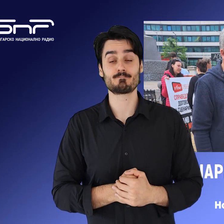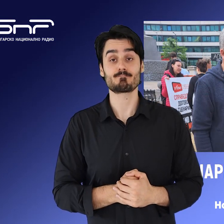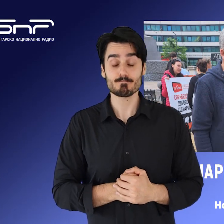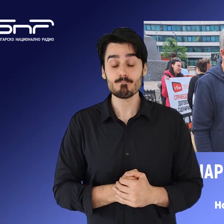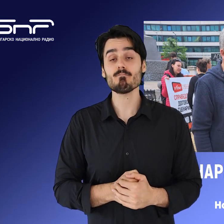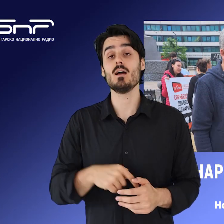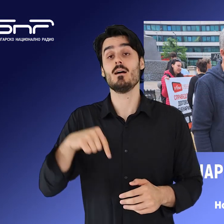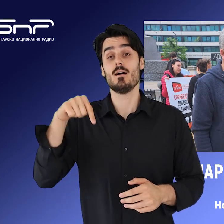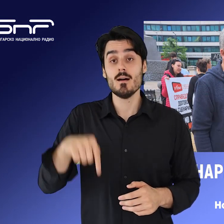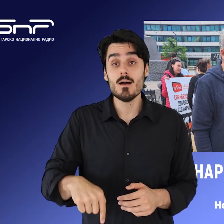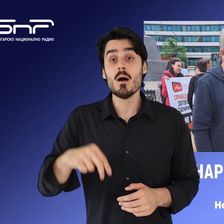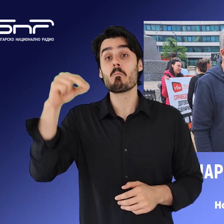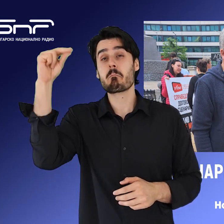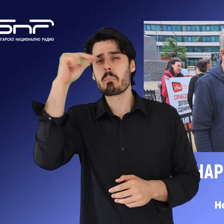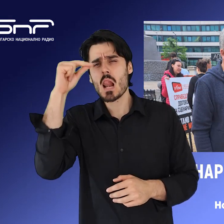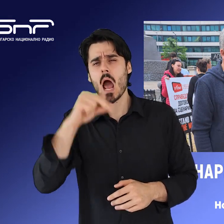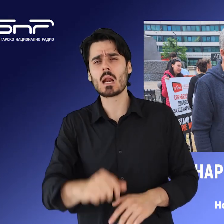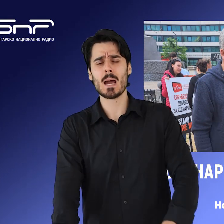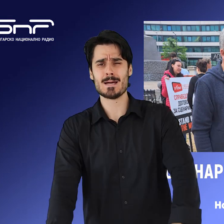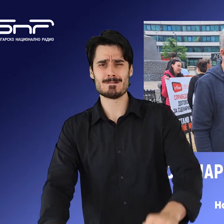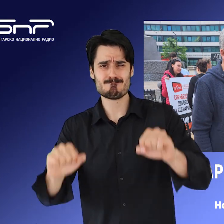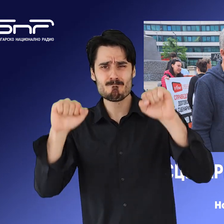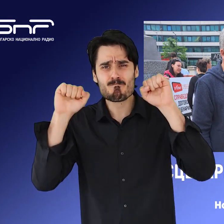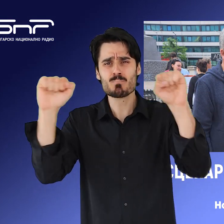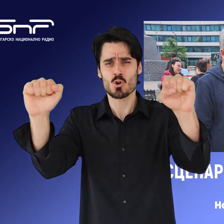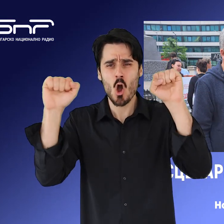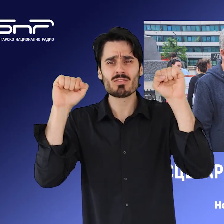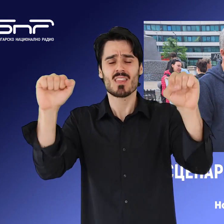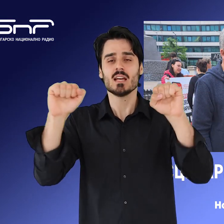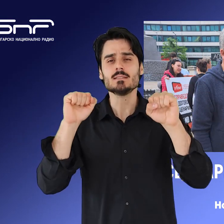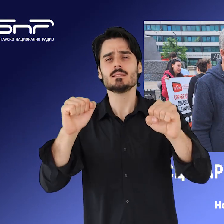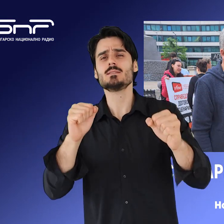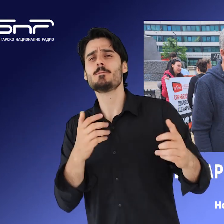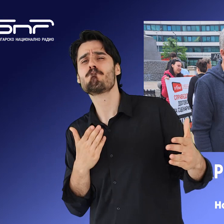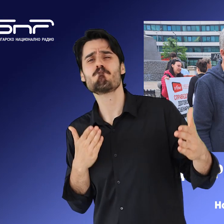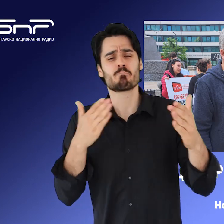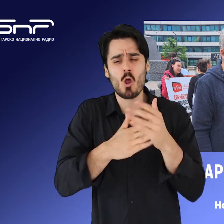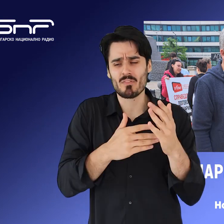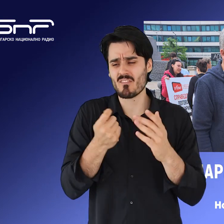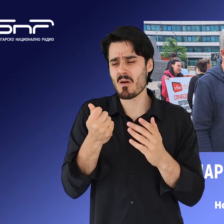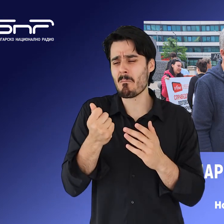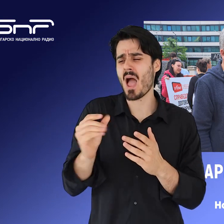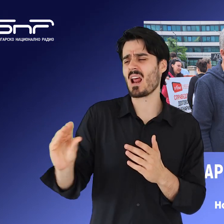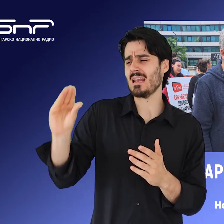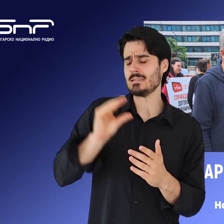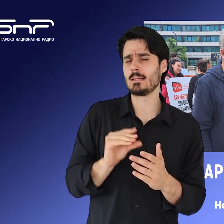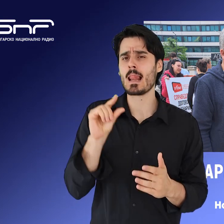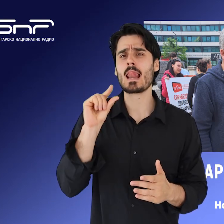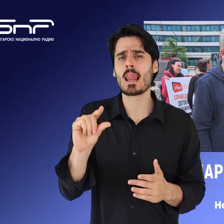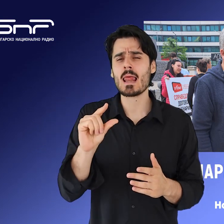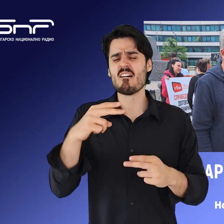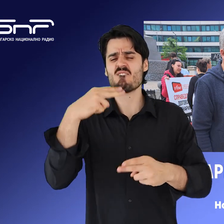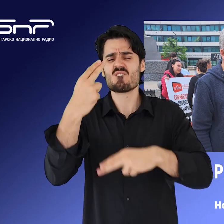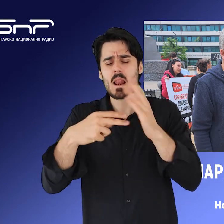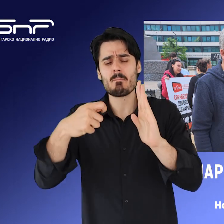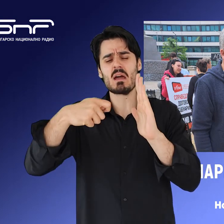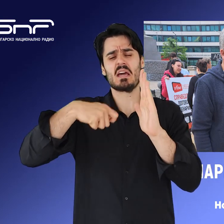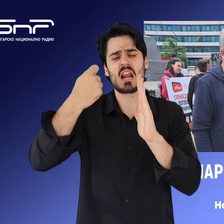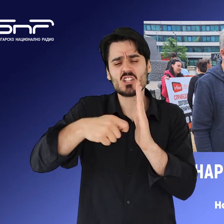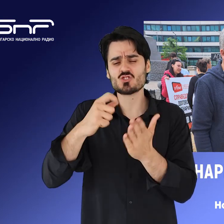Филмови и телевизионни сценаристи протестираха преднародното събрание в знак на солидарност с американските си колеги, които стъчкуват над 40